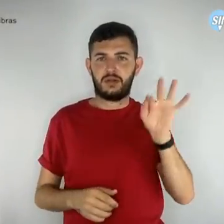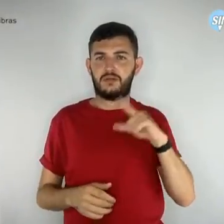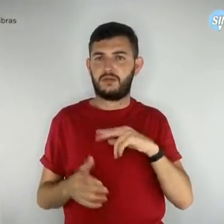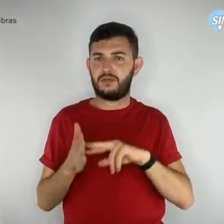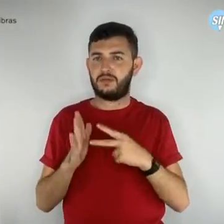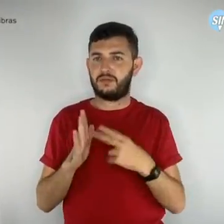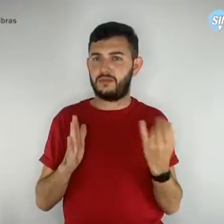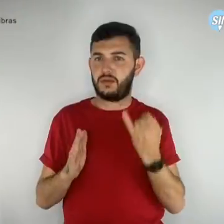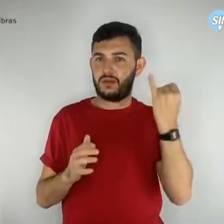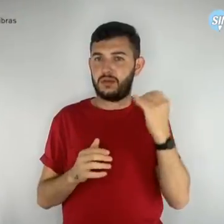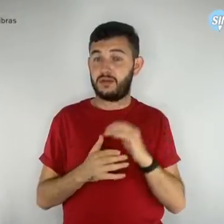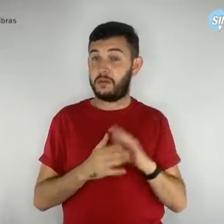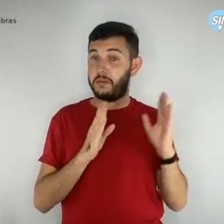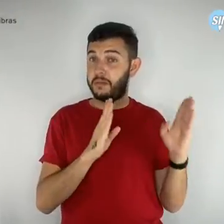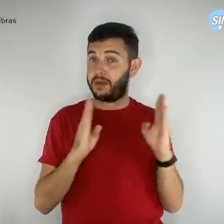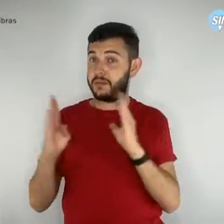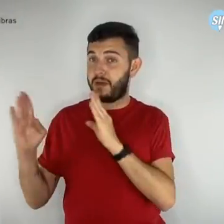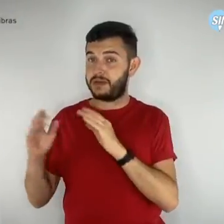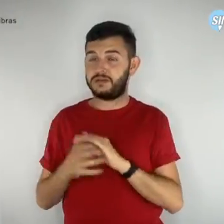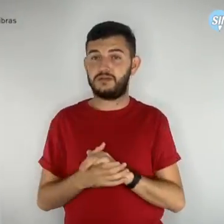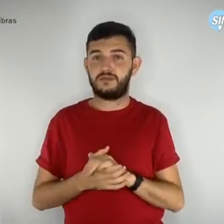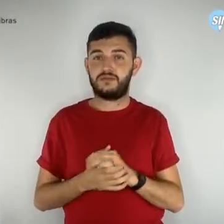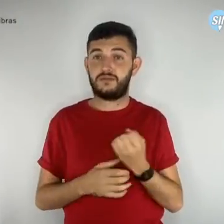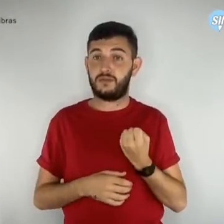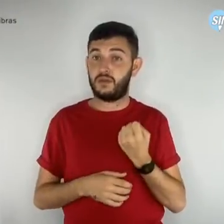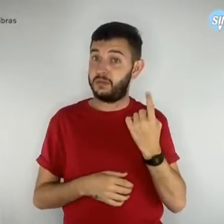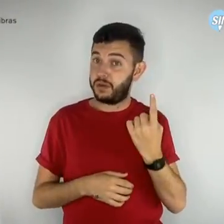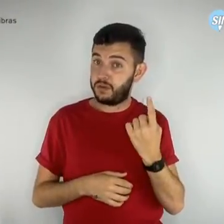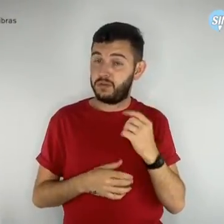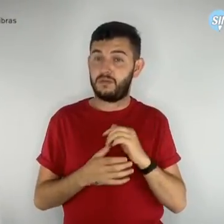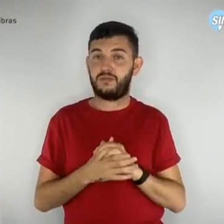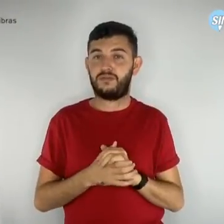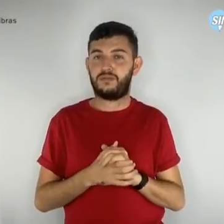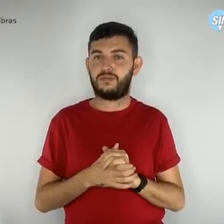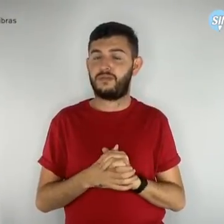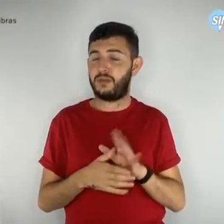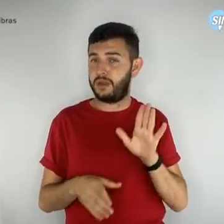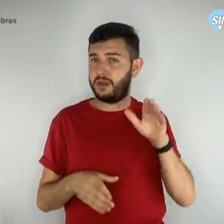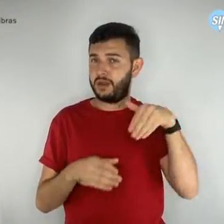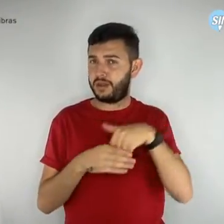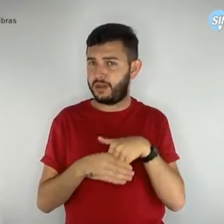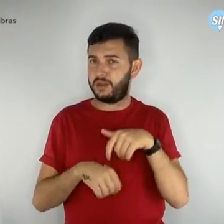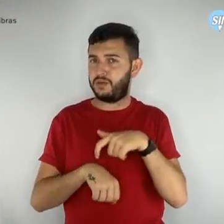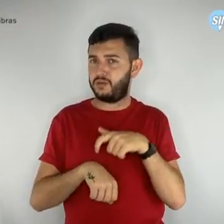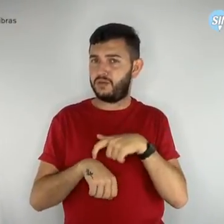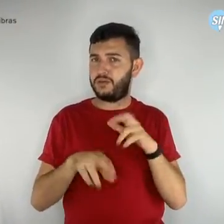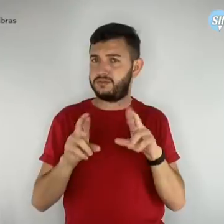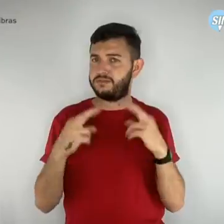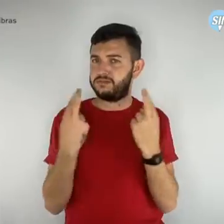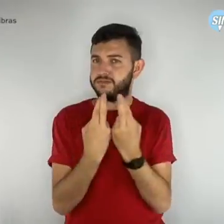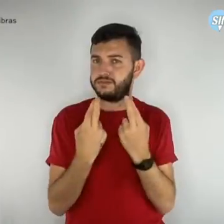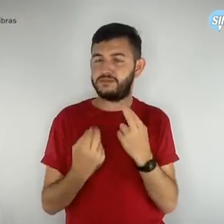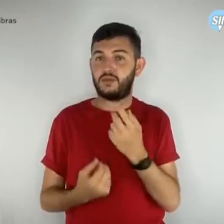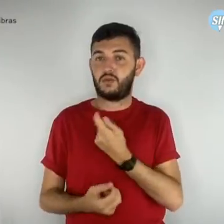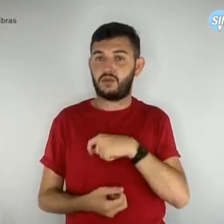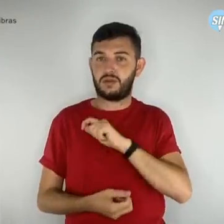Primeiro, após a realização da eleição durante a coletiva, o delegado sindical deverá